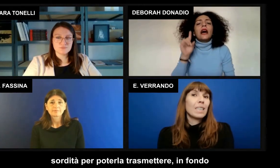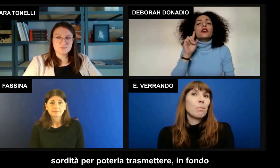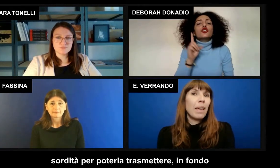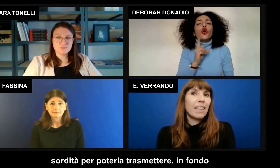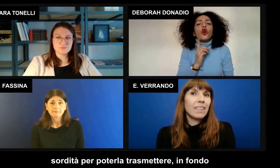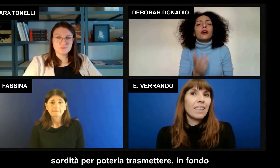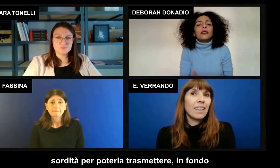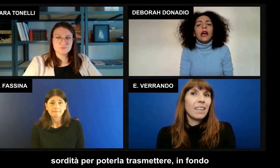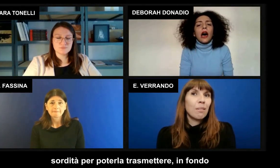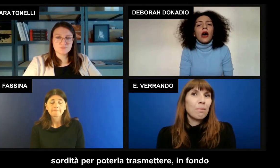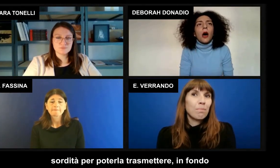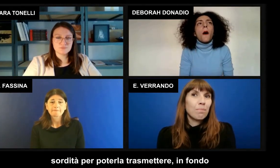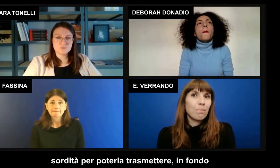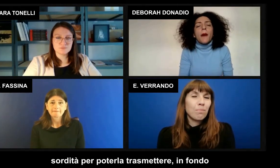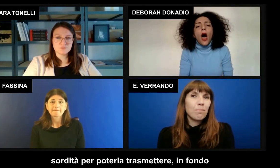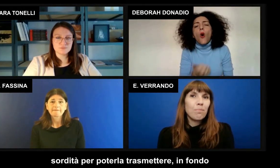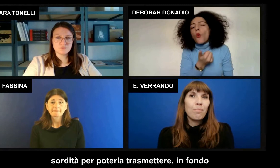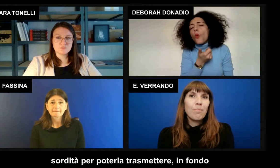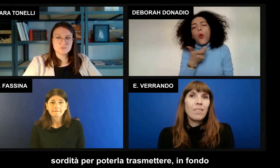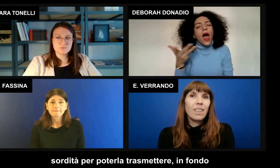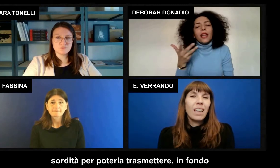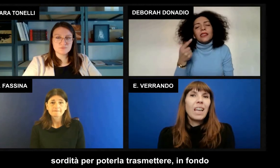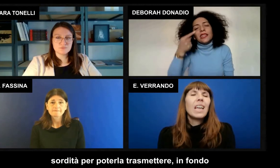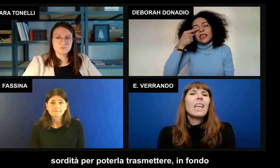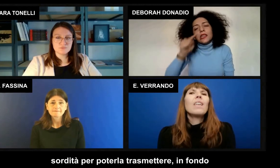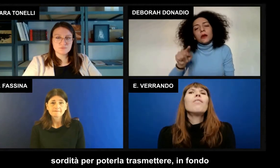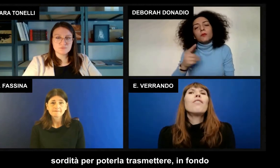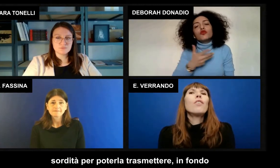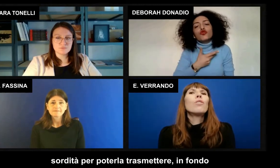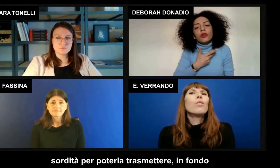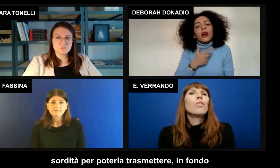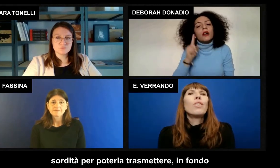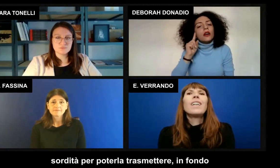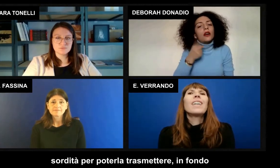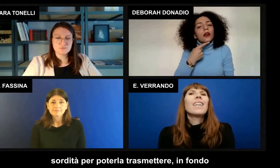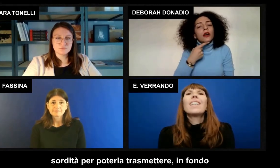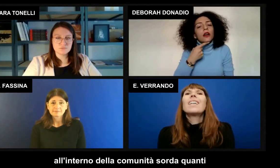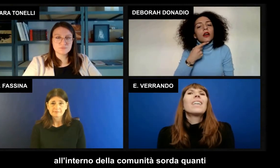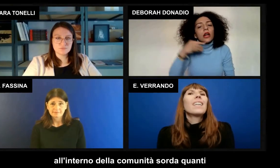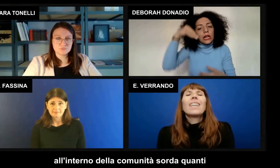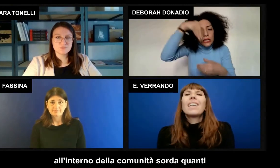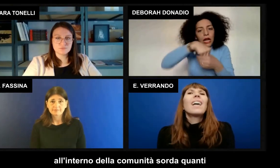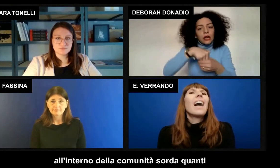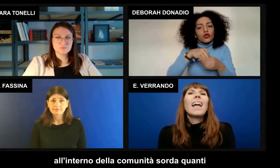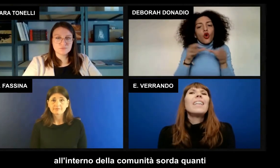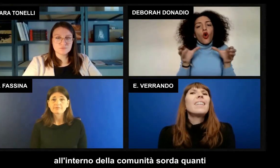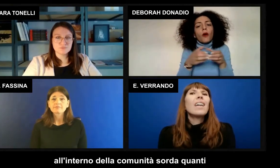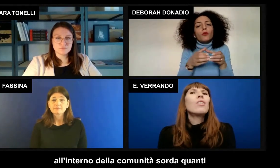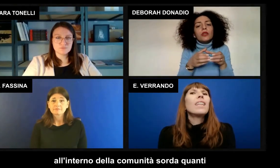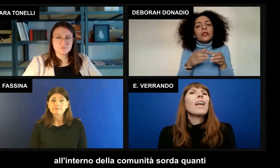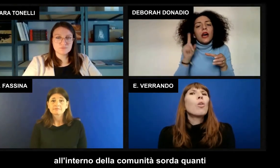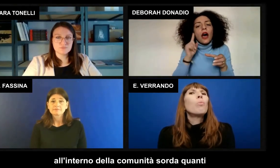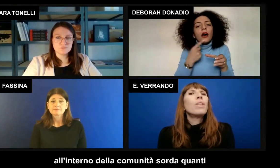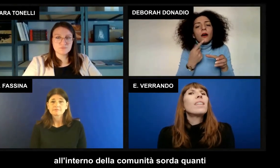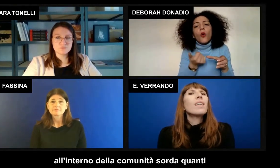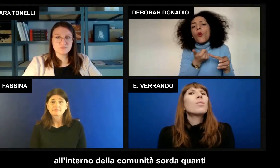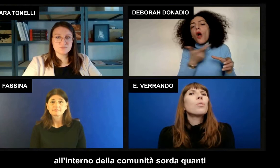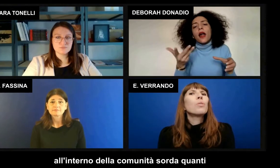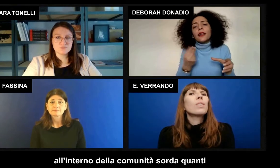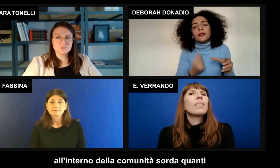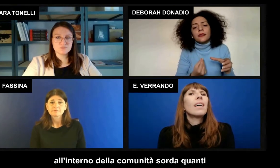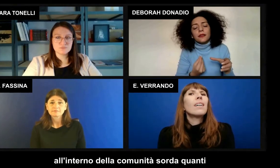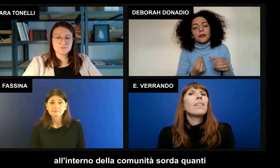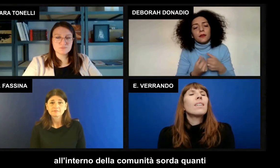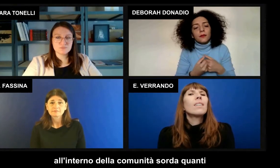trasmettere. In fondo, all'interno della comunità